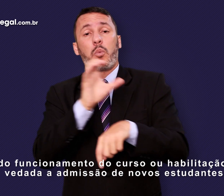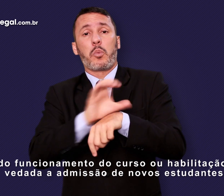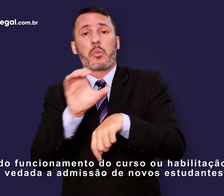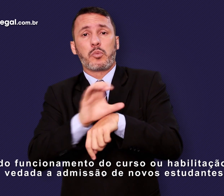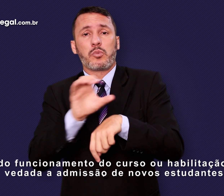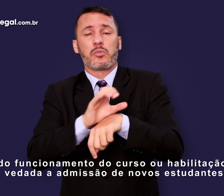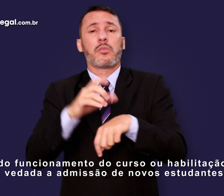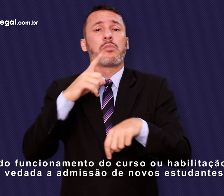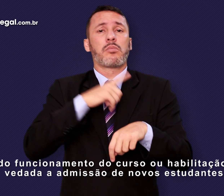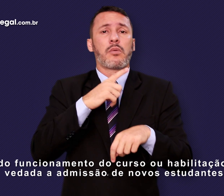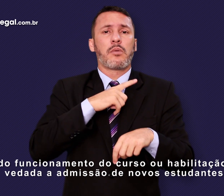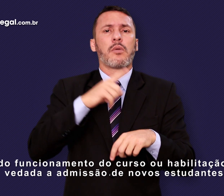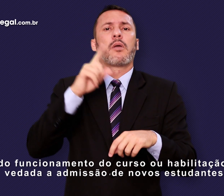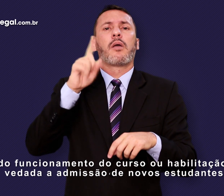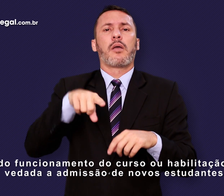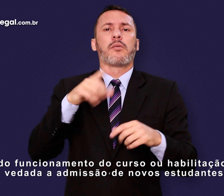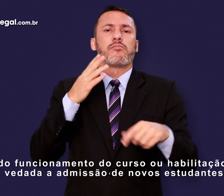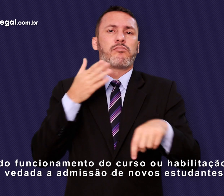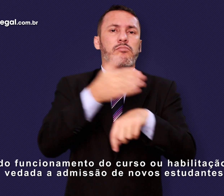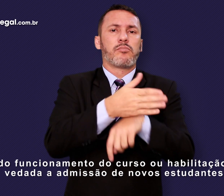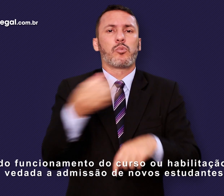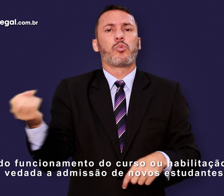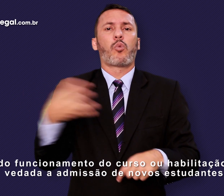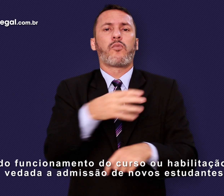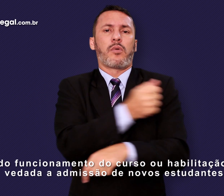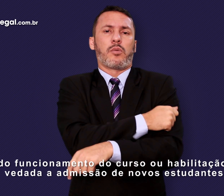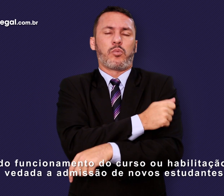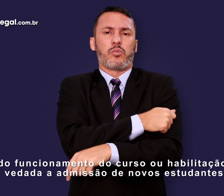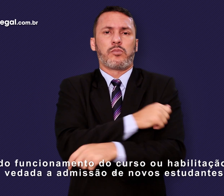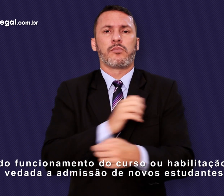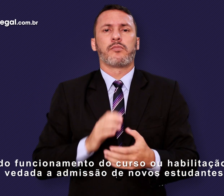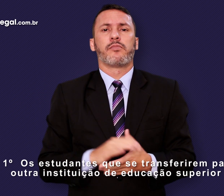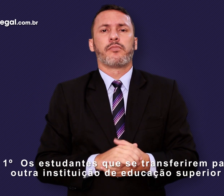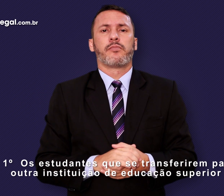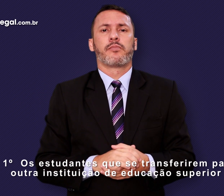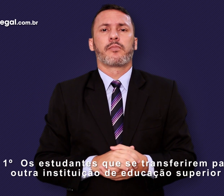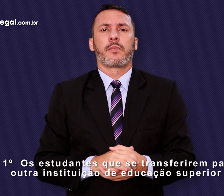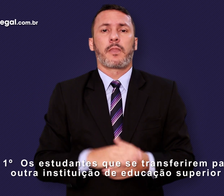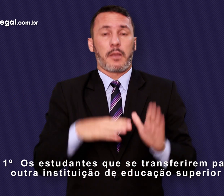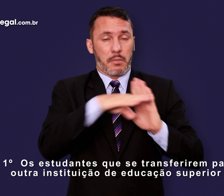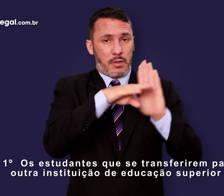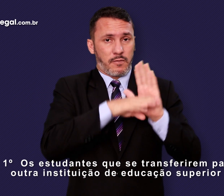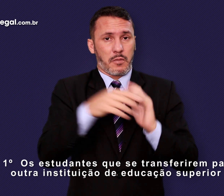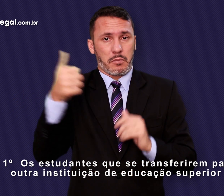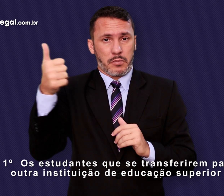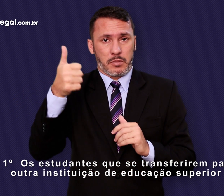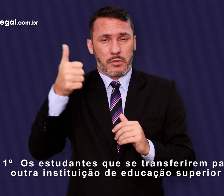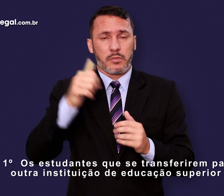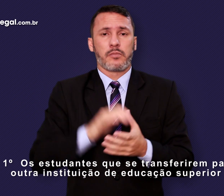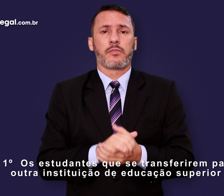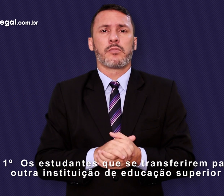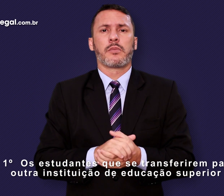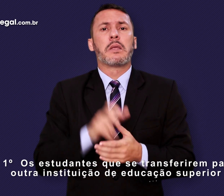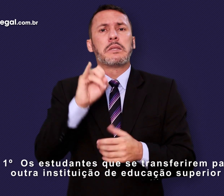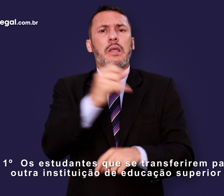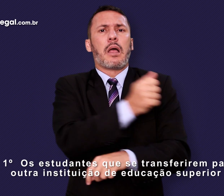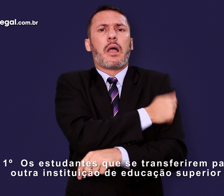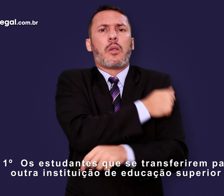habilitação vedada à admissão de novos estudantes. Parágrafo 1º. Os estudantes que se transferirem para